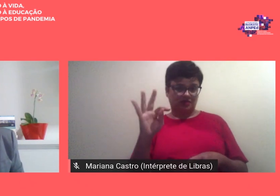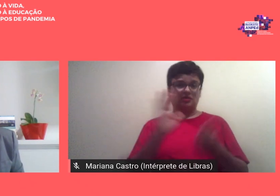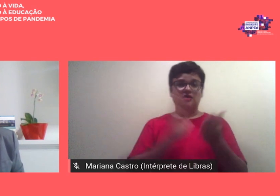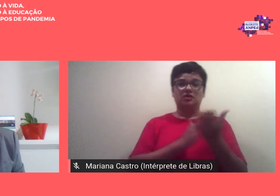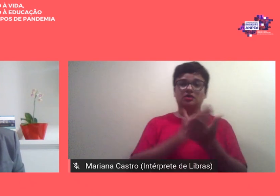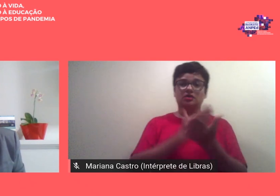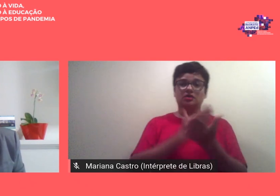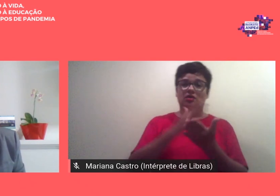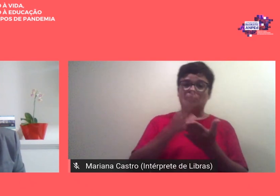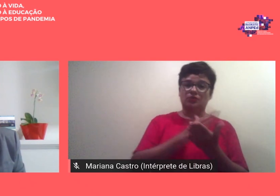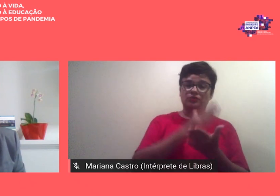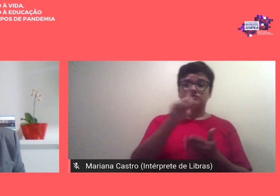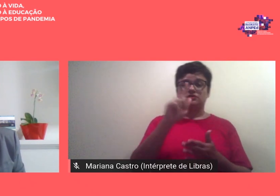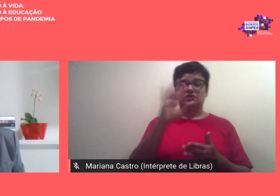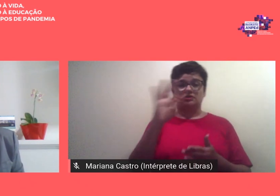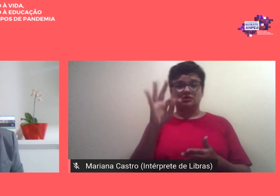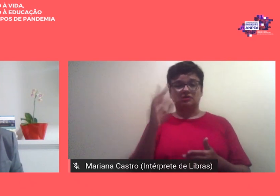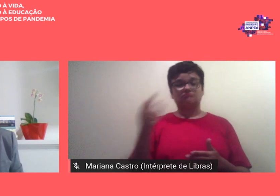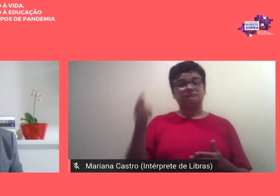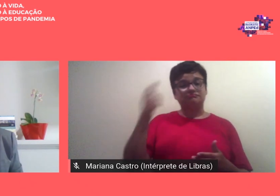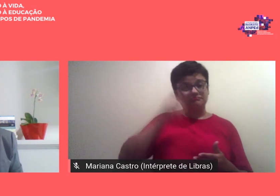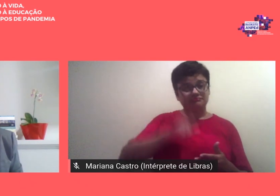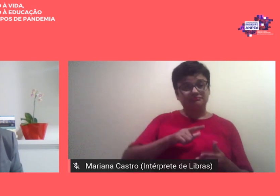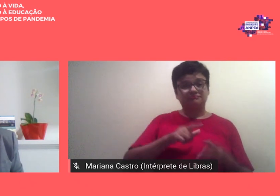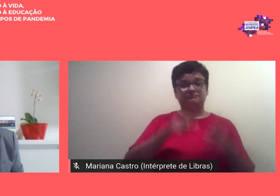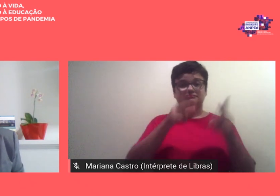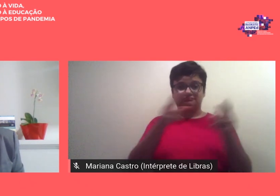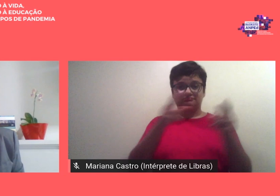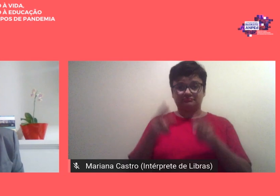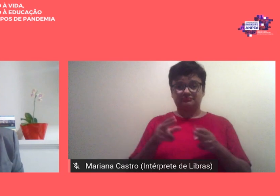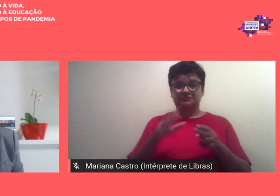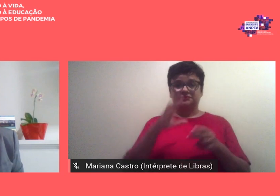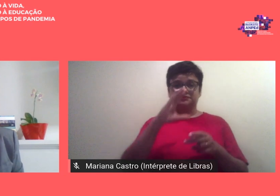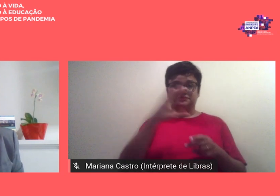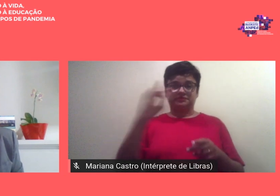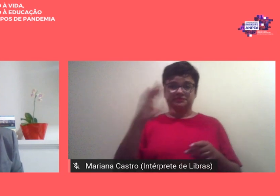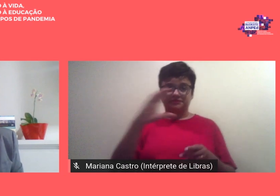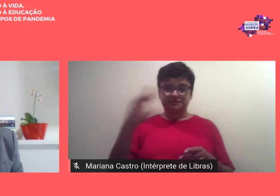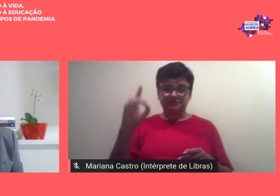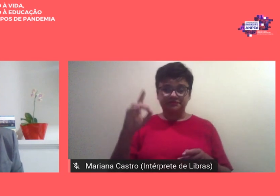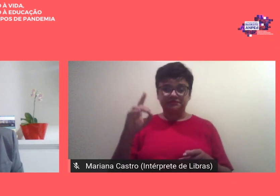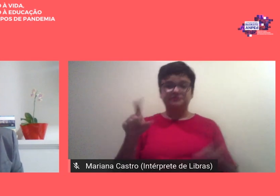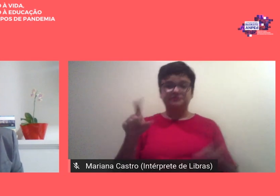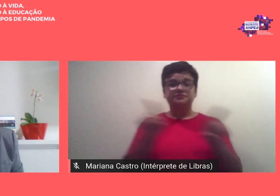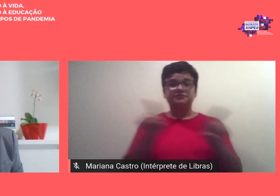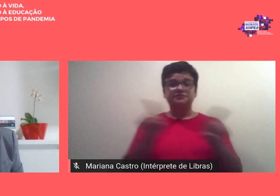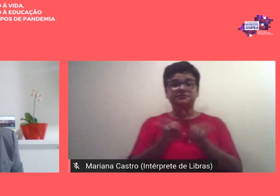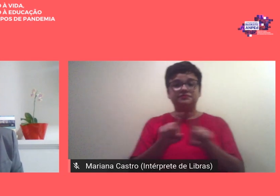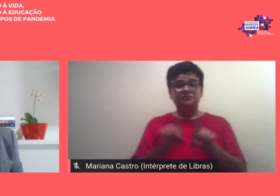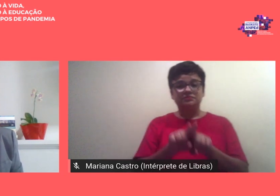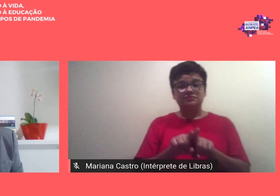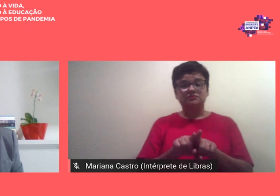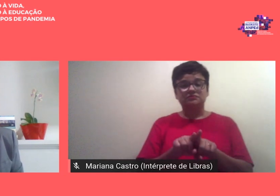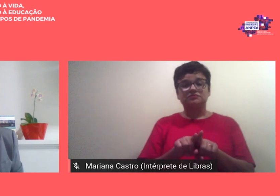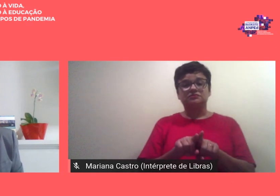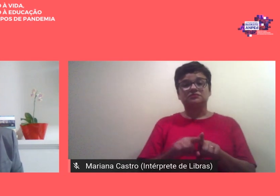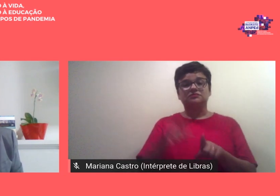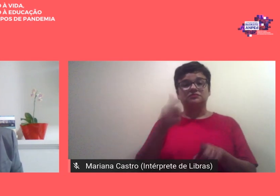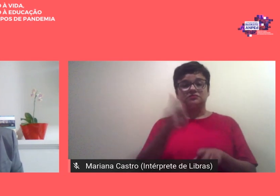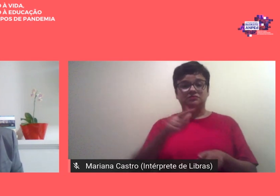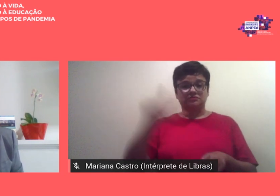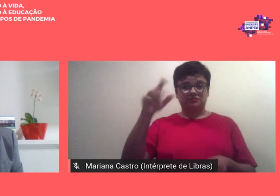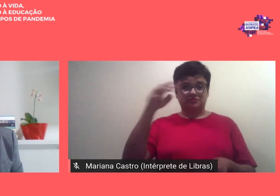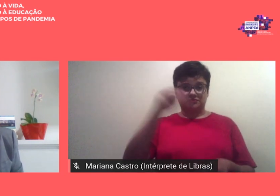simultaneamente mediadas por coordenadores de sessão e também pelos monitores